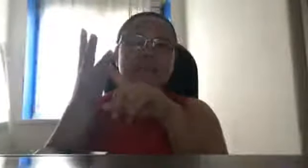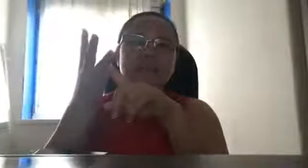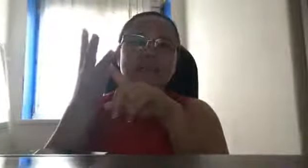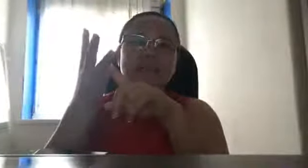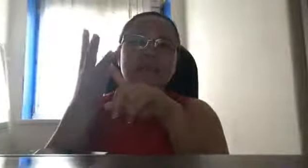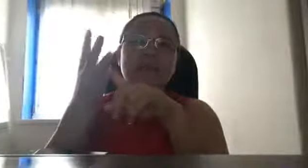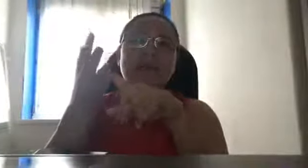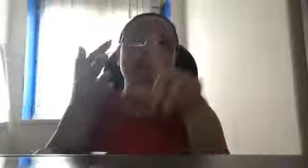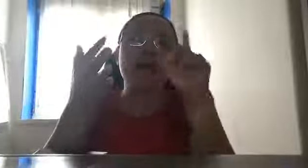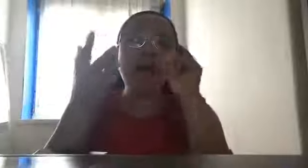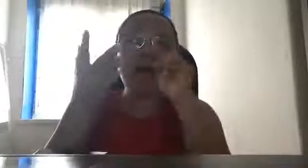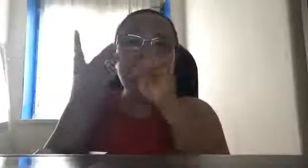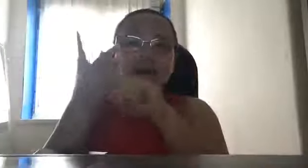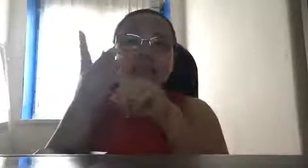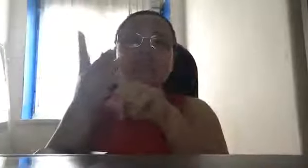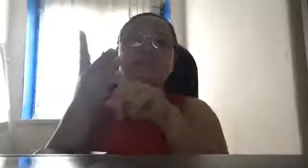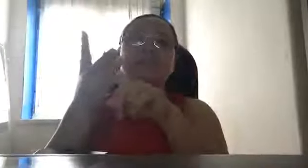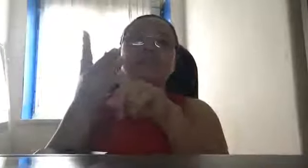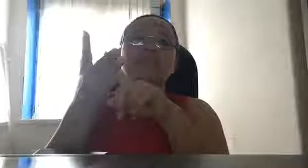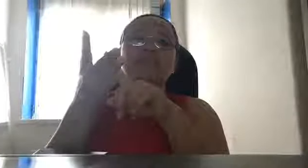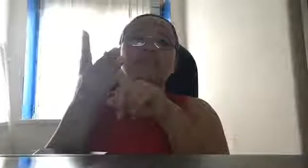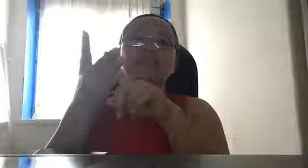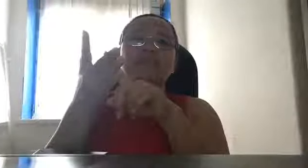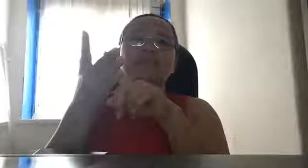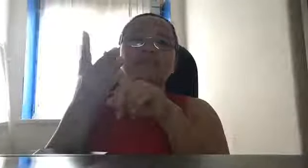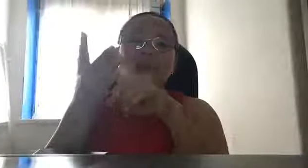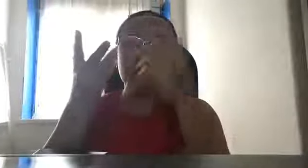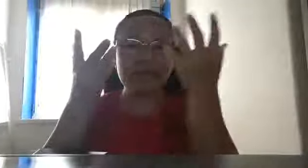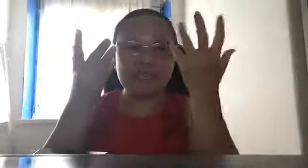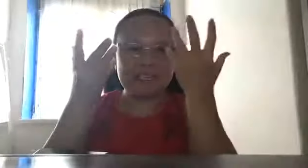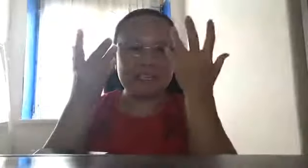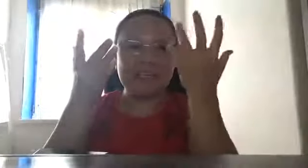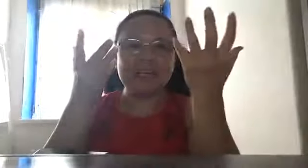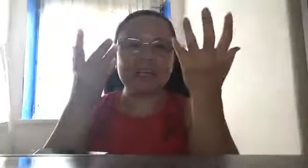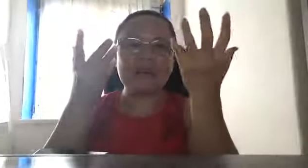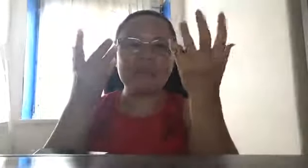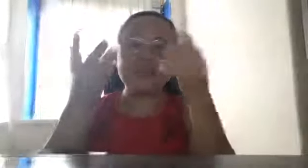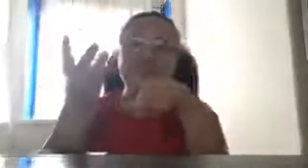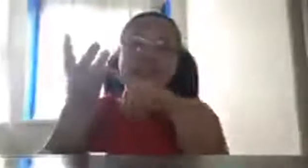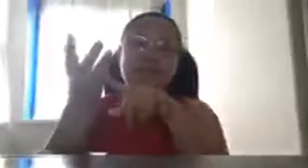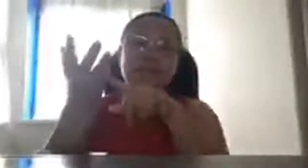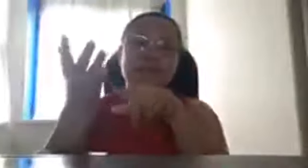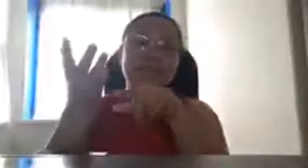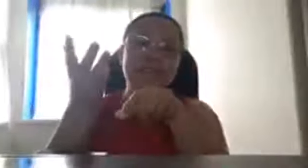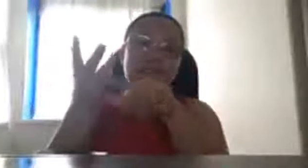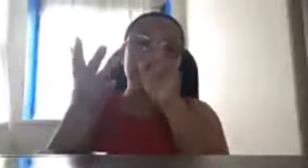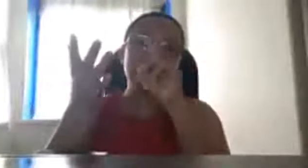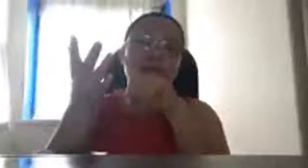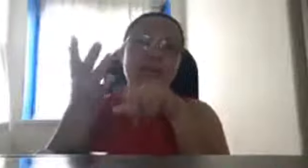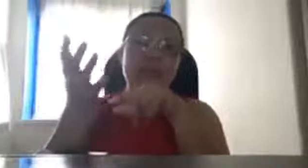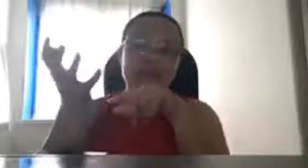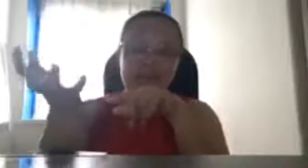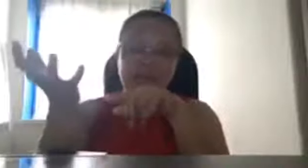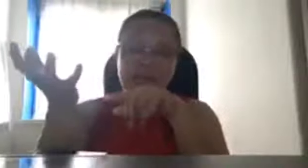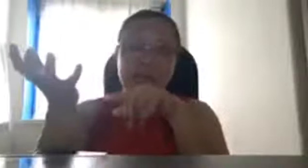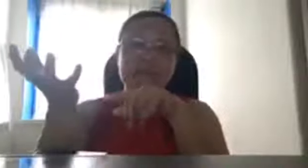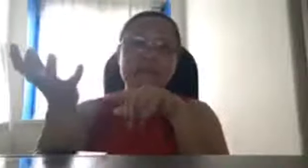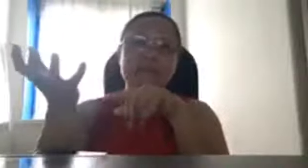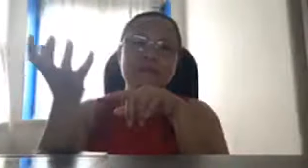makipaglaban, at, mayroon ka ng income, kasi syempre, pag natapos ka mag-aral, makakahanap ka ng